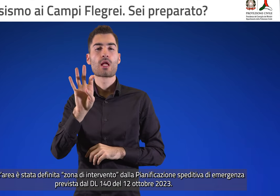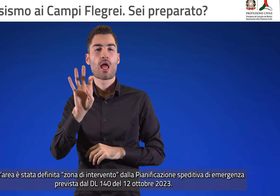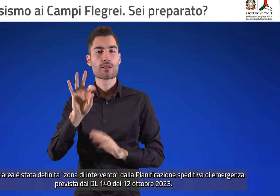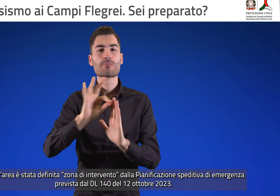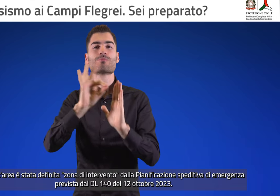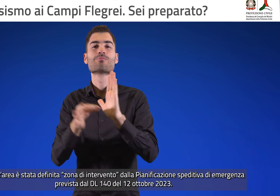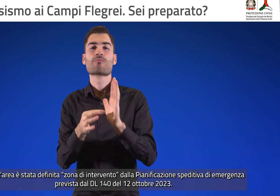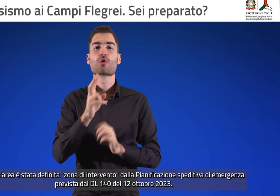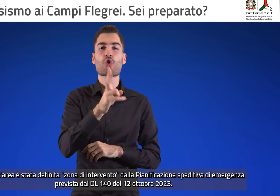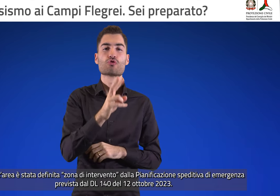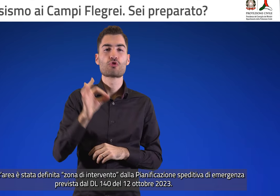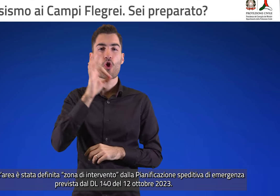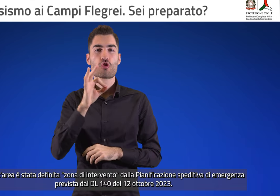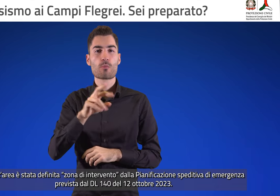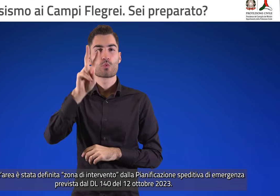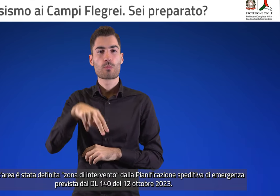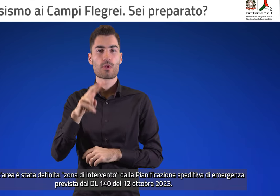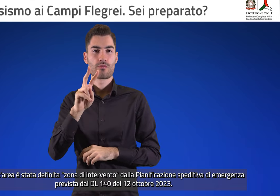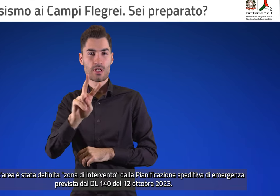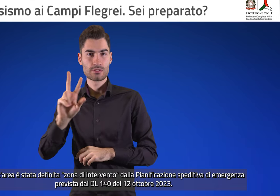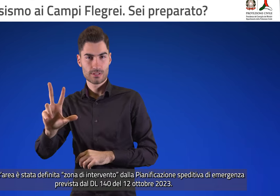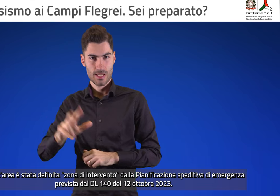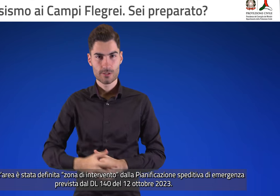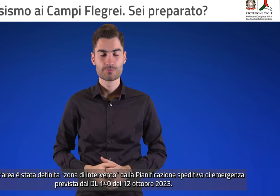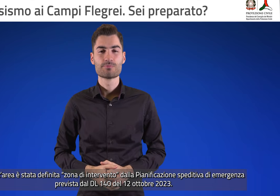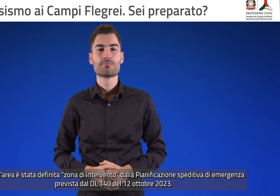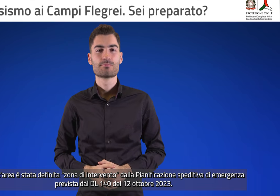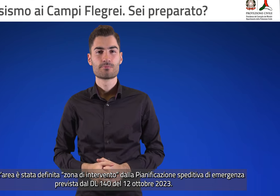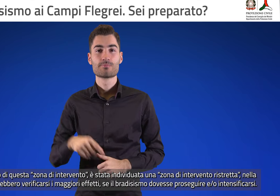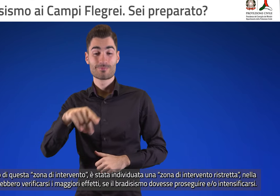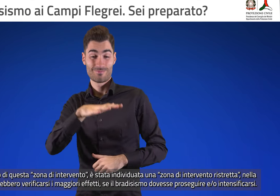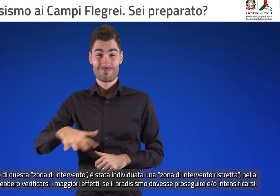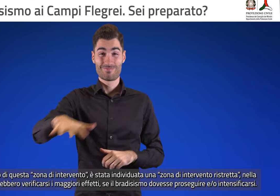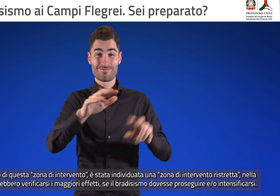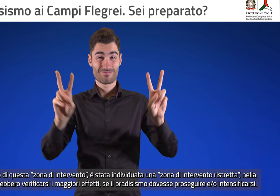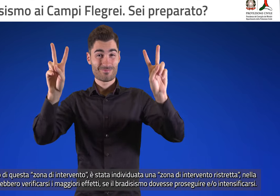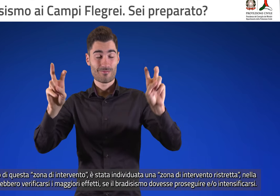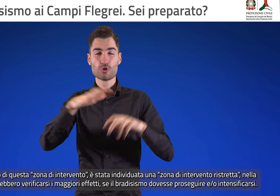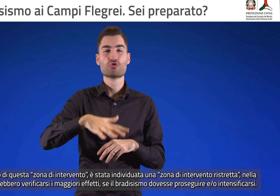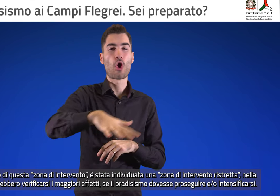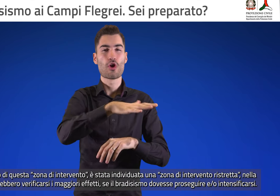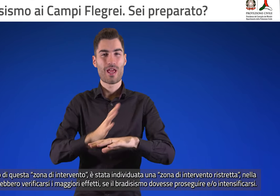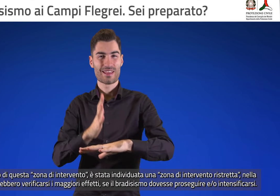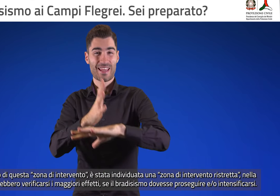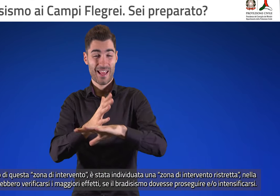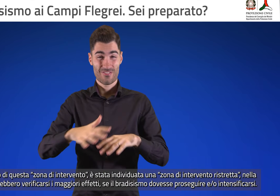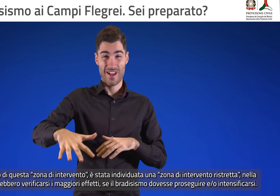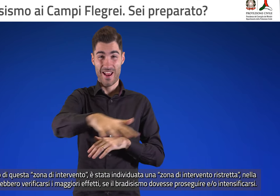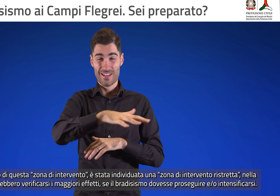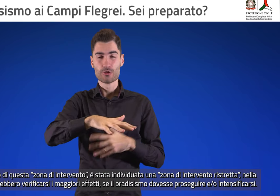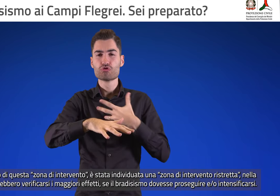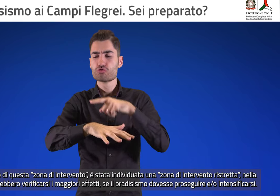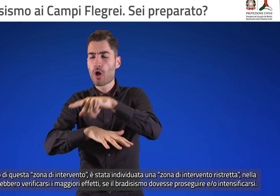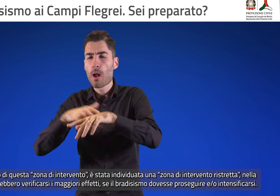2023. All'interno di questa zona di intervento è stata individuata una